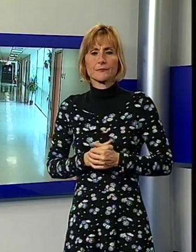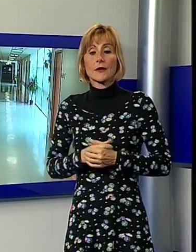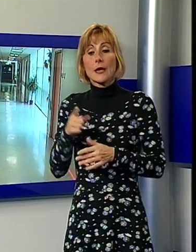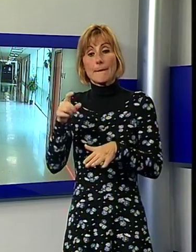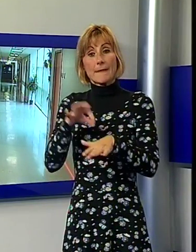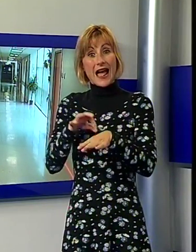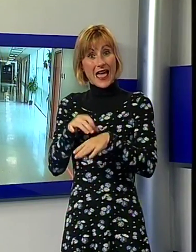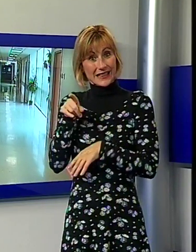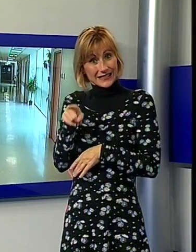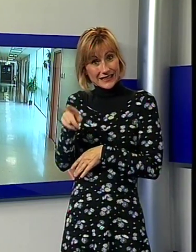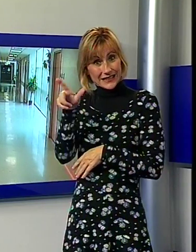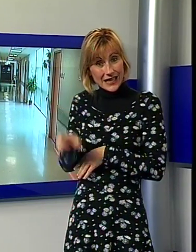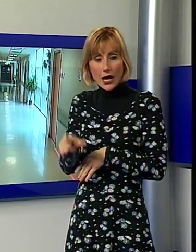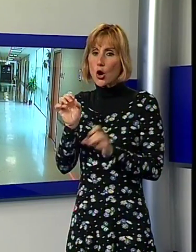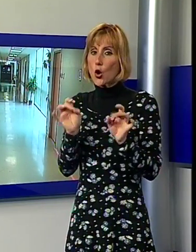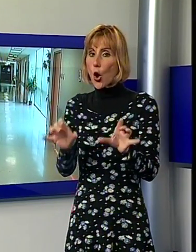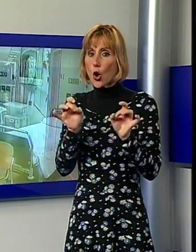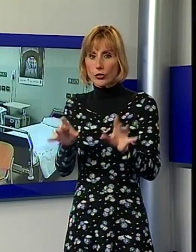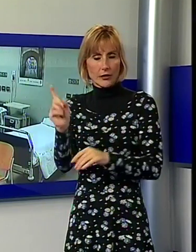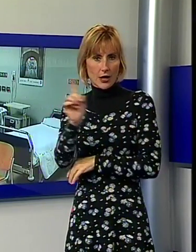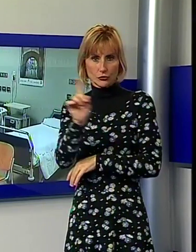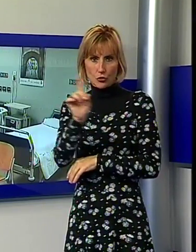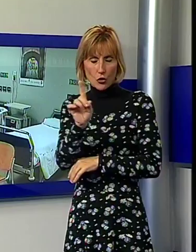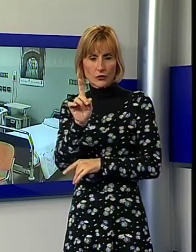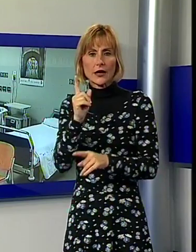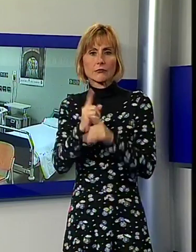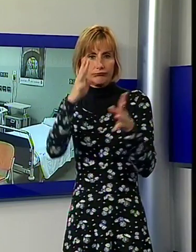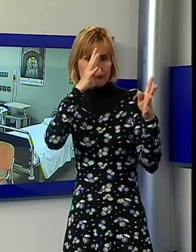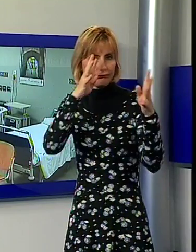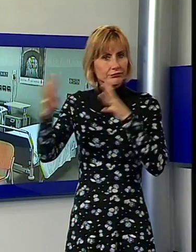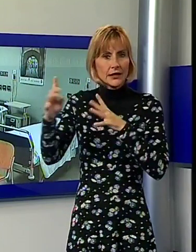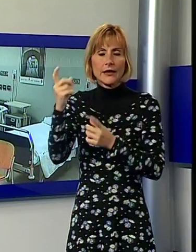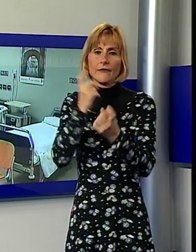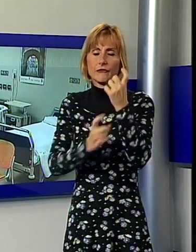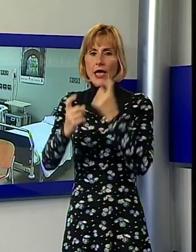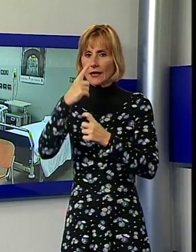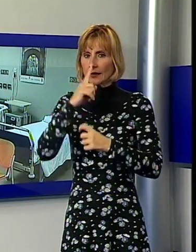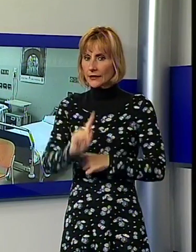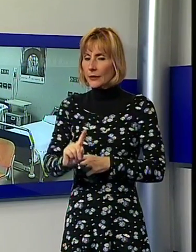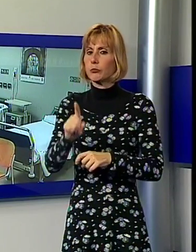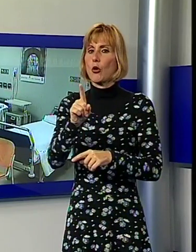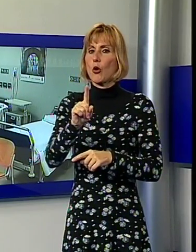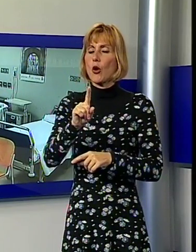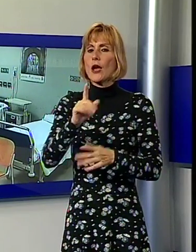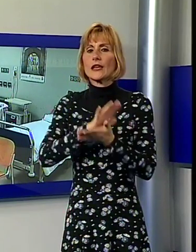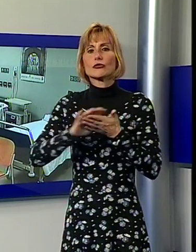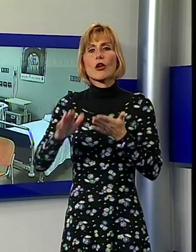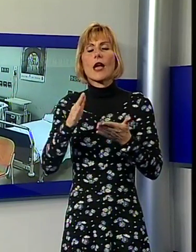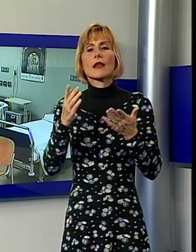ASL, non è contagiosa e non deve essere confusa con quella di origine meningococcica, per la quale l'igiene pubblica prevede l'offerta di una